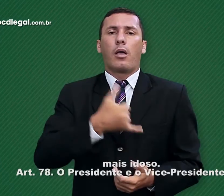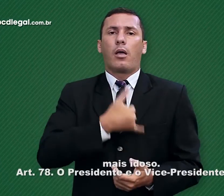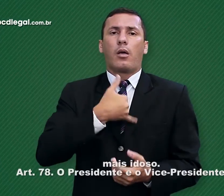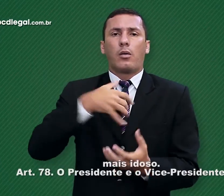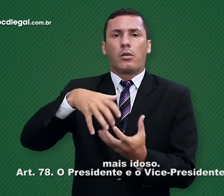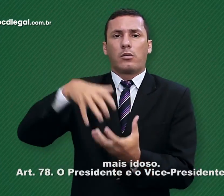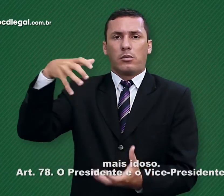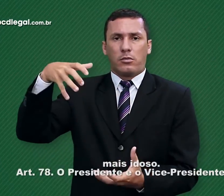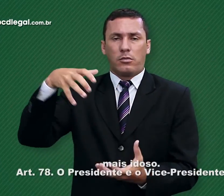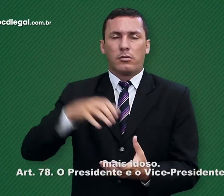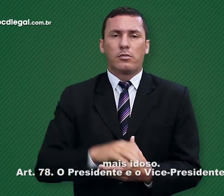idoso. Parágrafo 6º. Tchau.